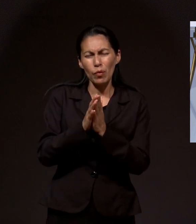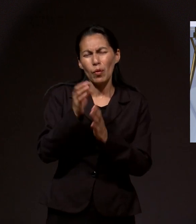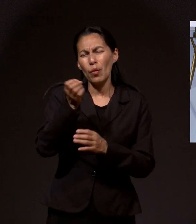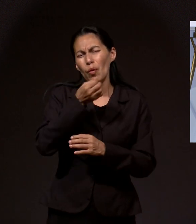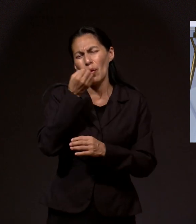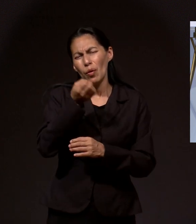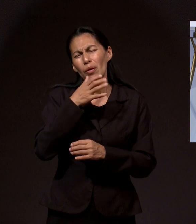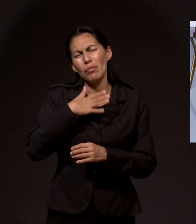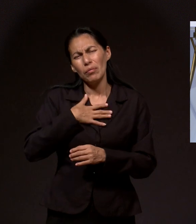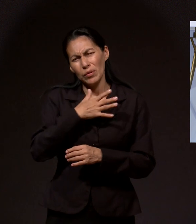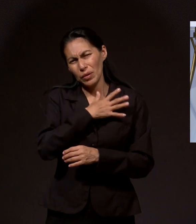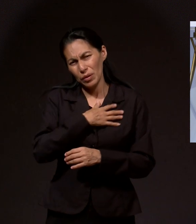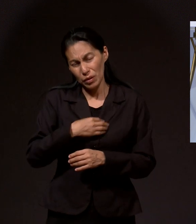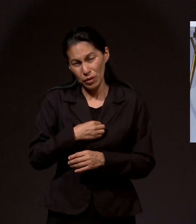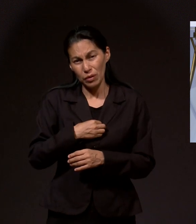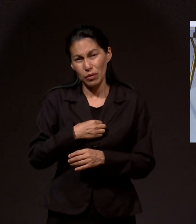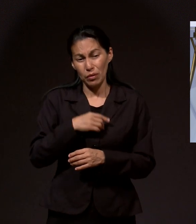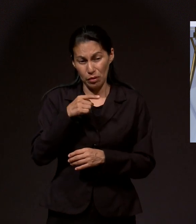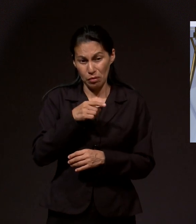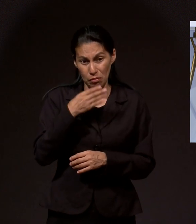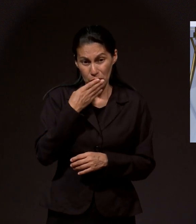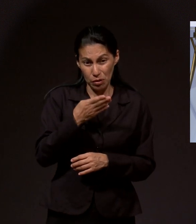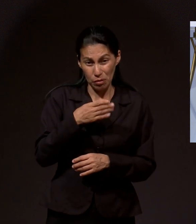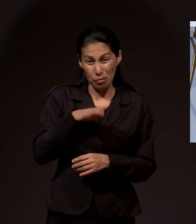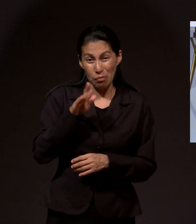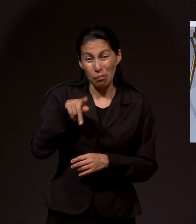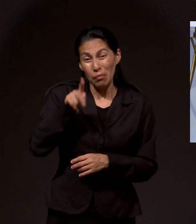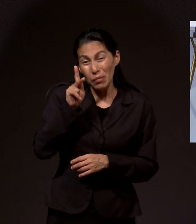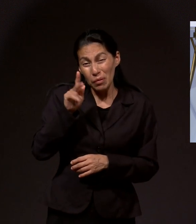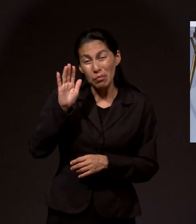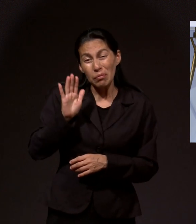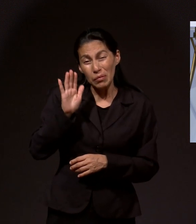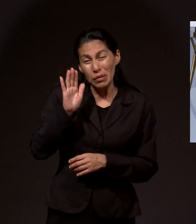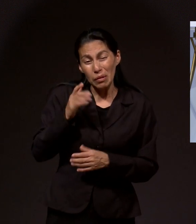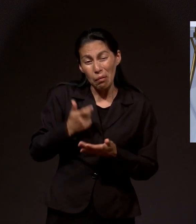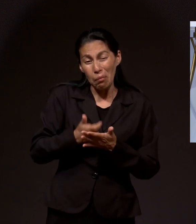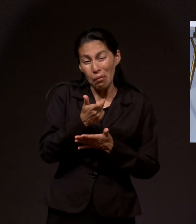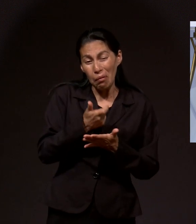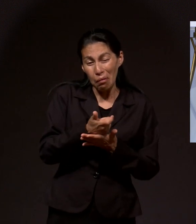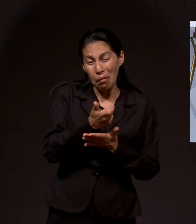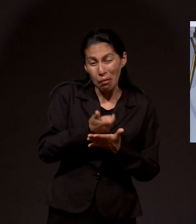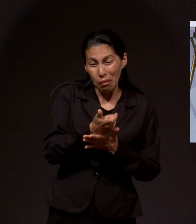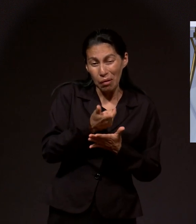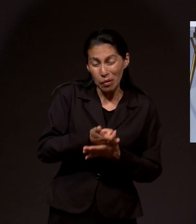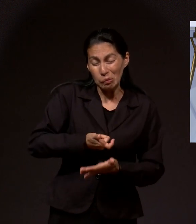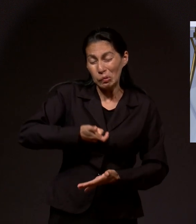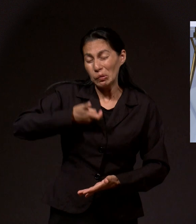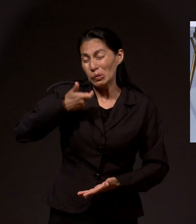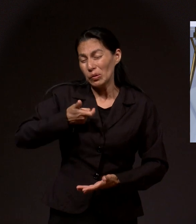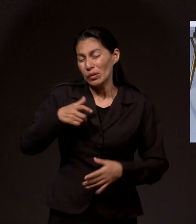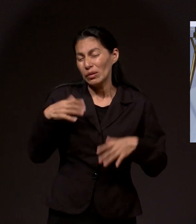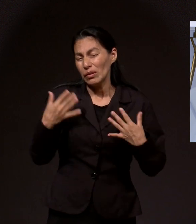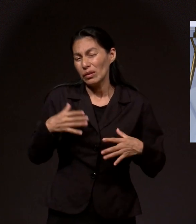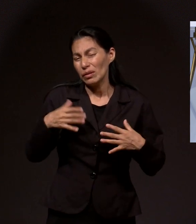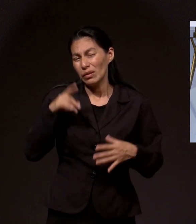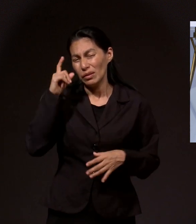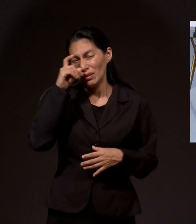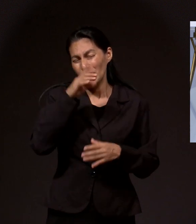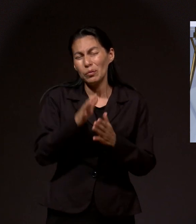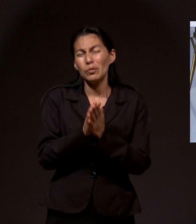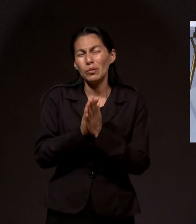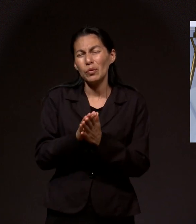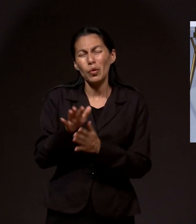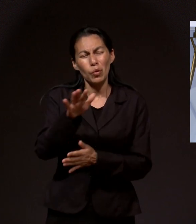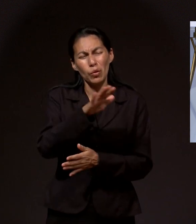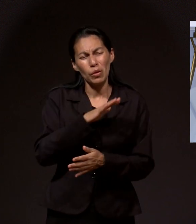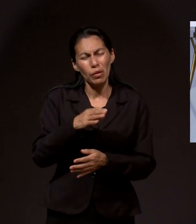tuvo un accidente, él está bien, pero parece que va a tener que pagar mucho dinero. Gracias. Y también orar por espiritualidad para